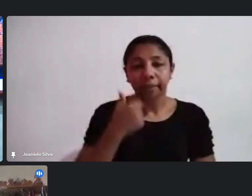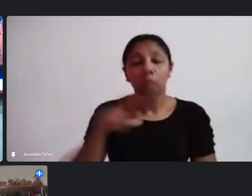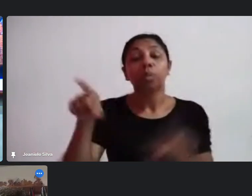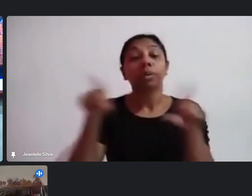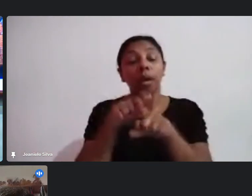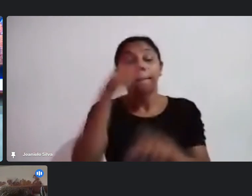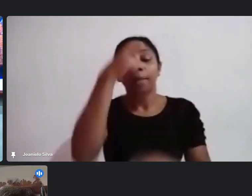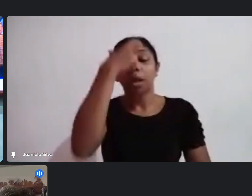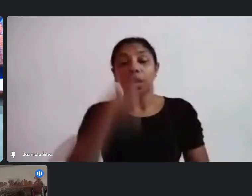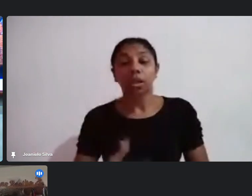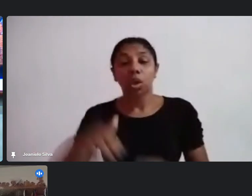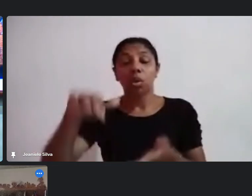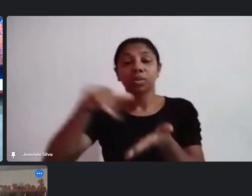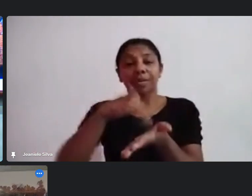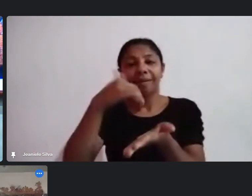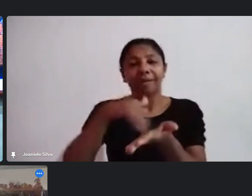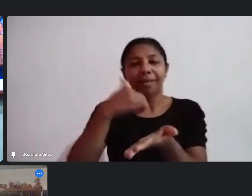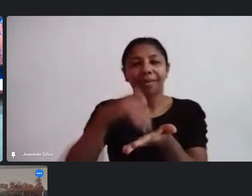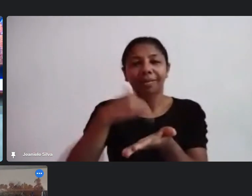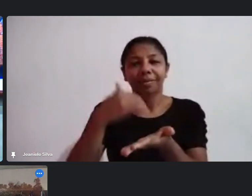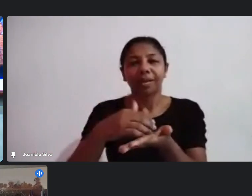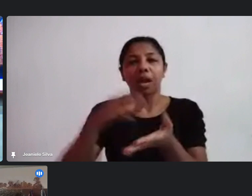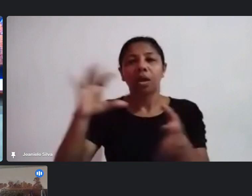liga das escolas de samba do Rio Grande do Norte